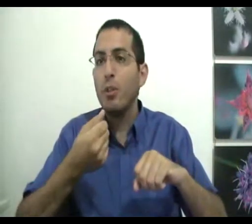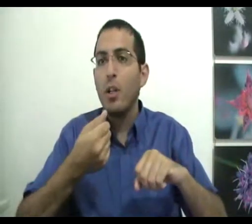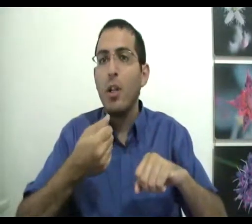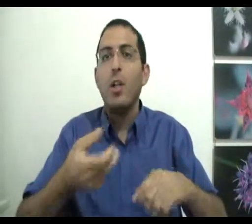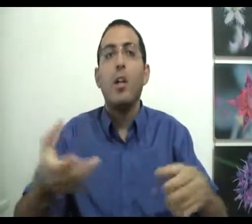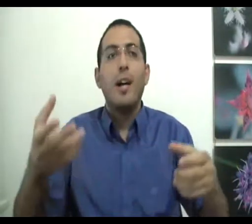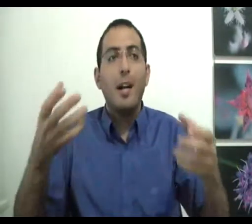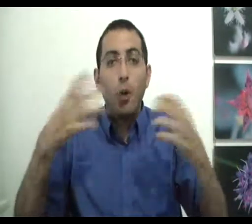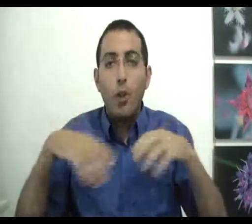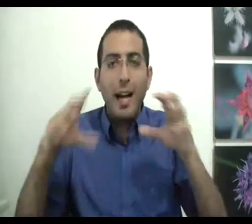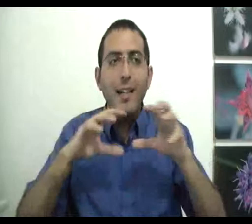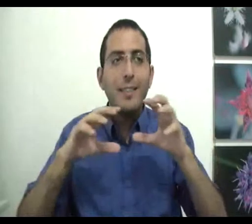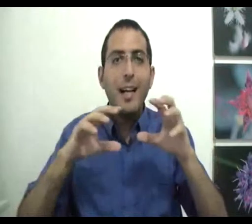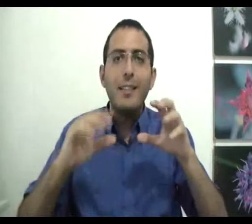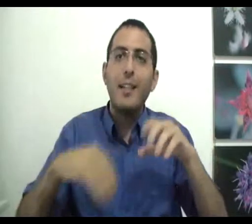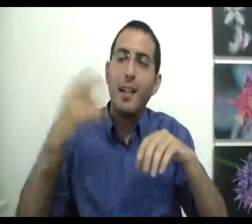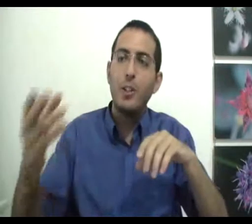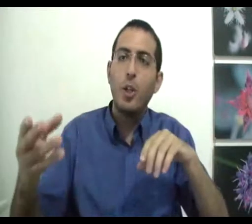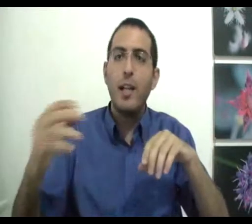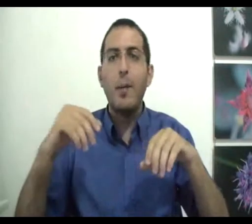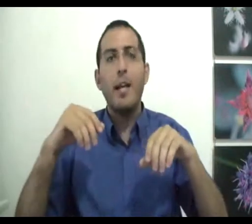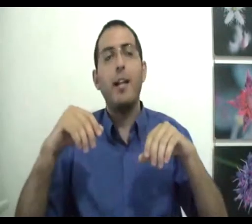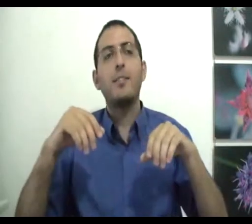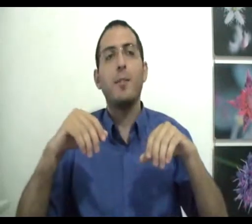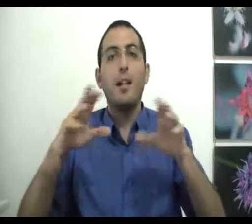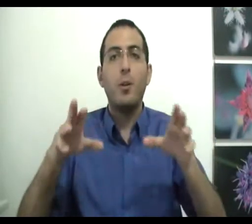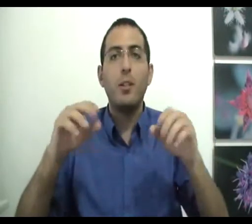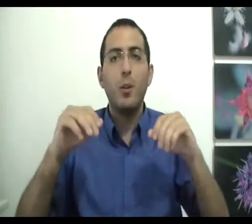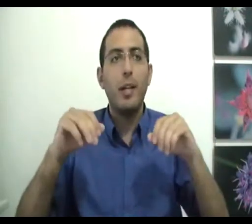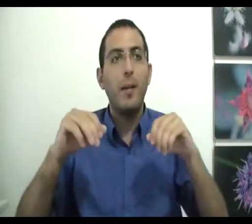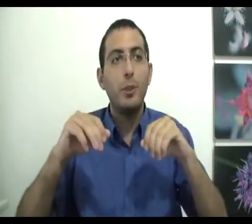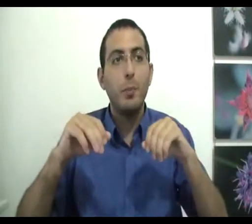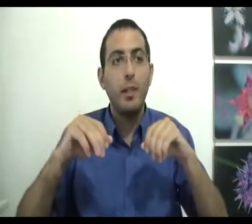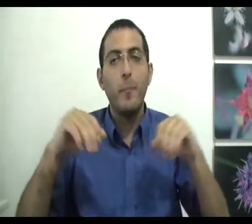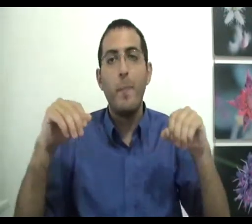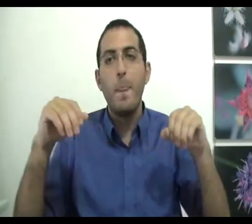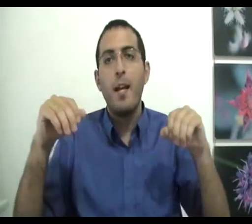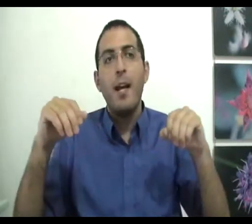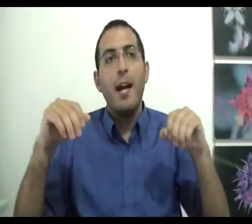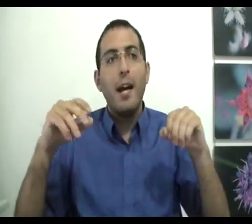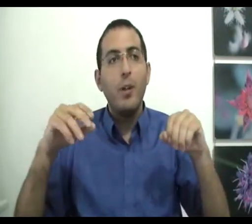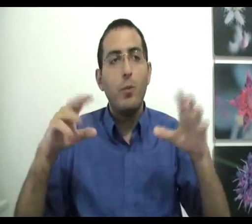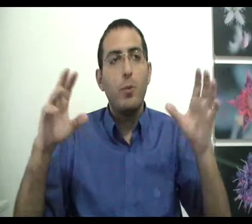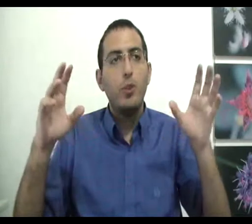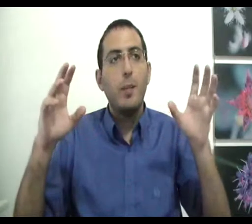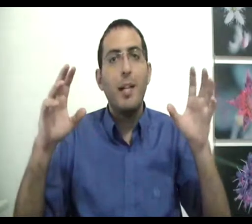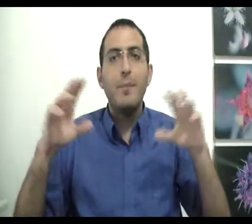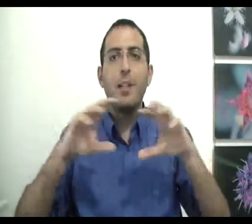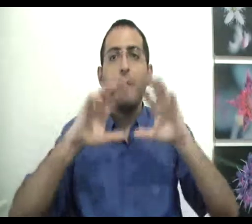כל כך חזק עד כדי כך שלא יהיה לך בכלל רצון לאכול את האוכל המשמין. הרעיון הוא שבן אדם צריך להיות